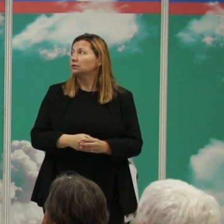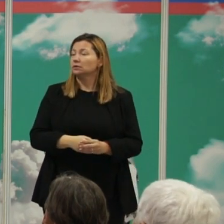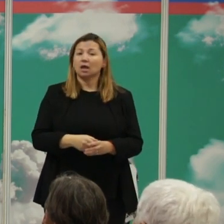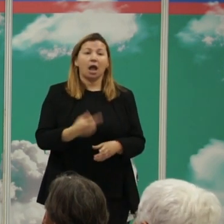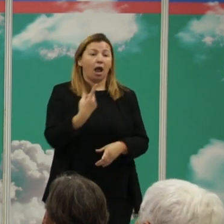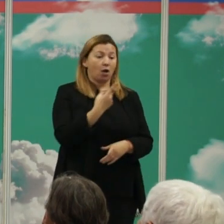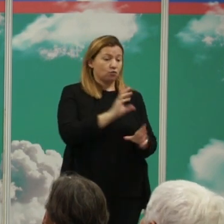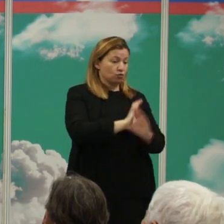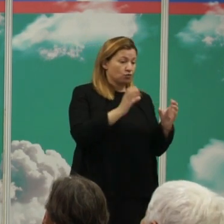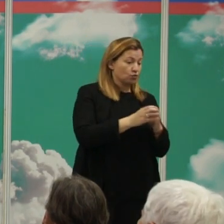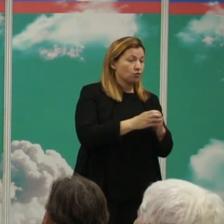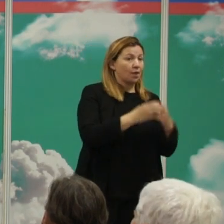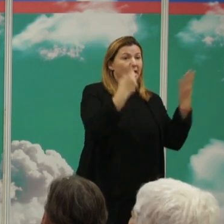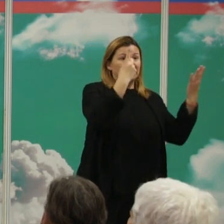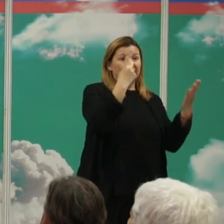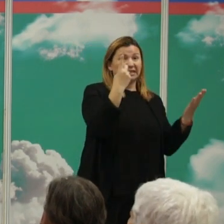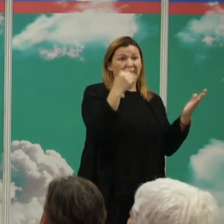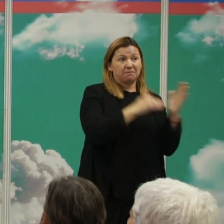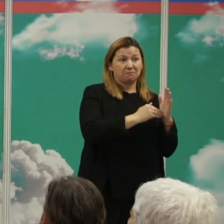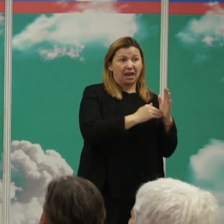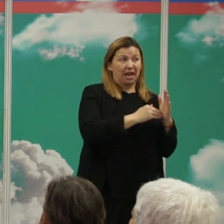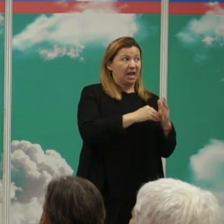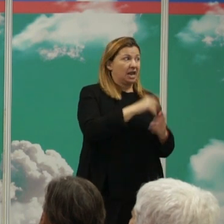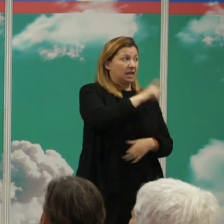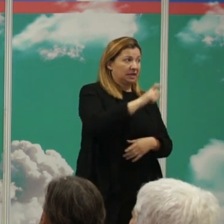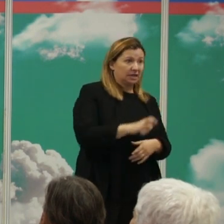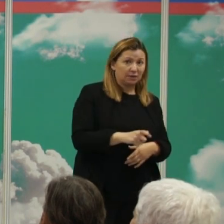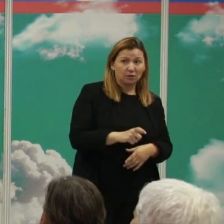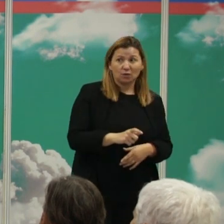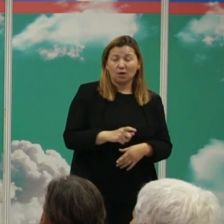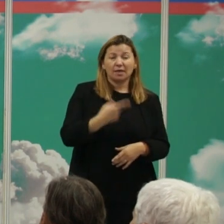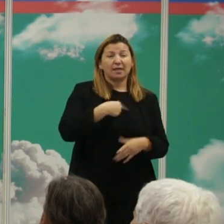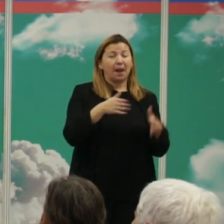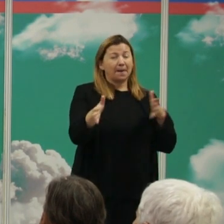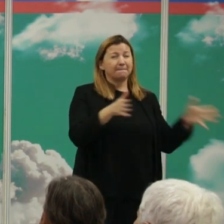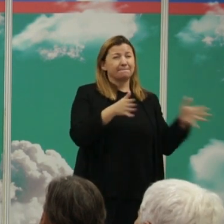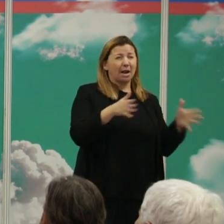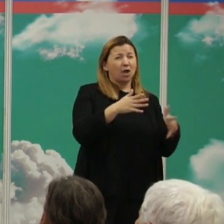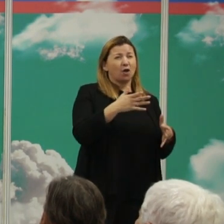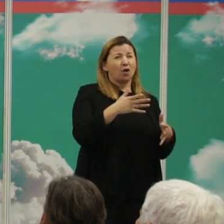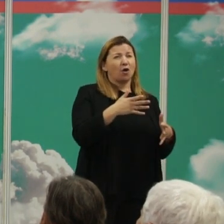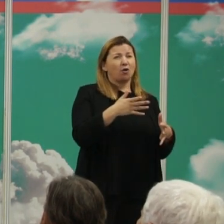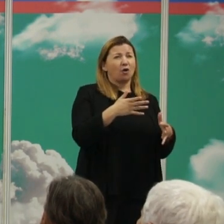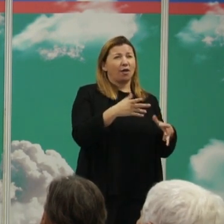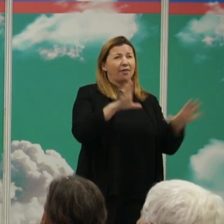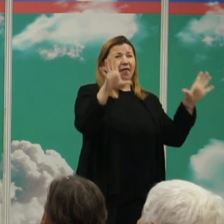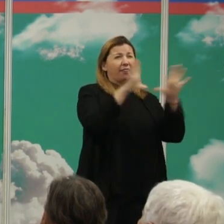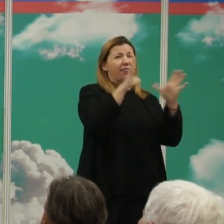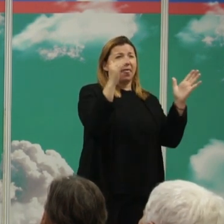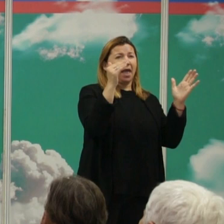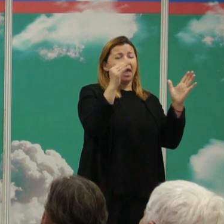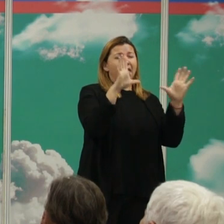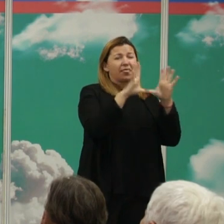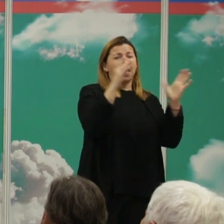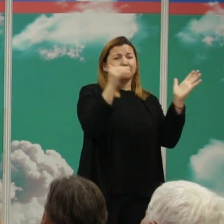aquí a un grupo de 6.000 y pico individuos desde el periodo arcaico es decir de hace 10.000 años en el nuevo mundo